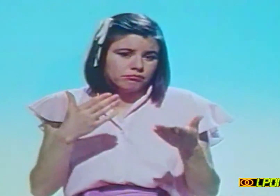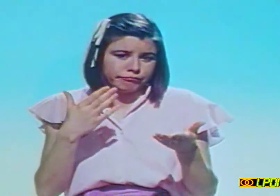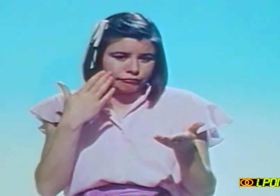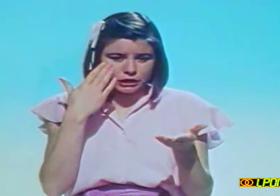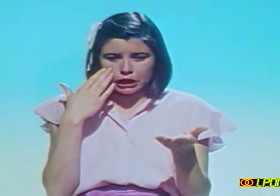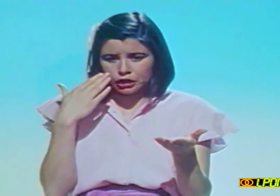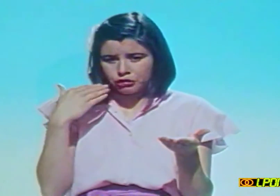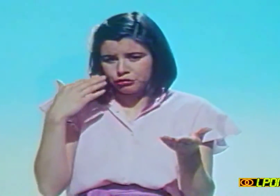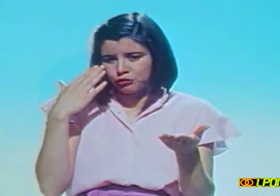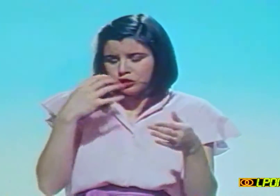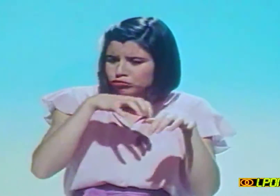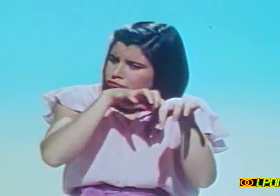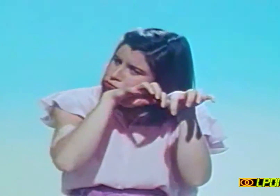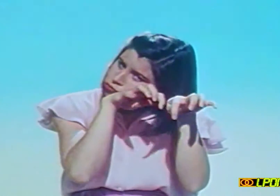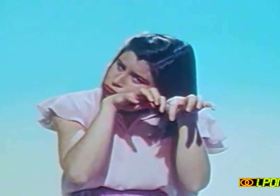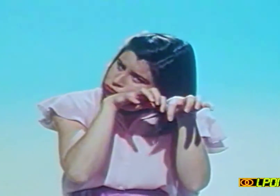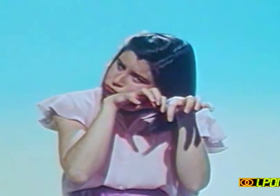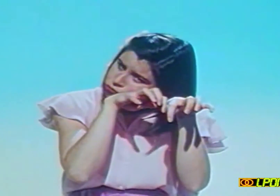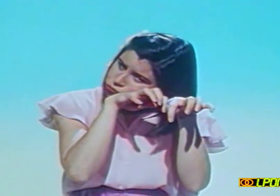mais ce petit tigre s'ennuyait.